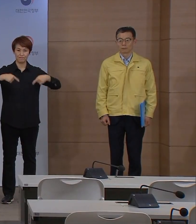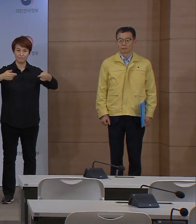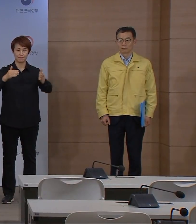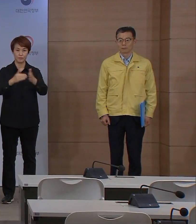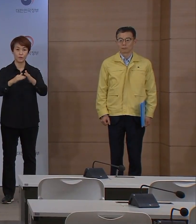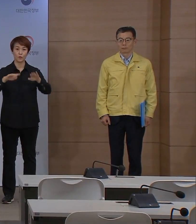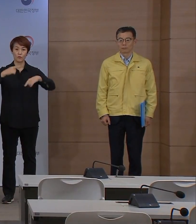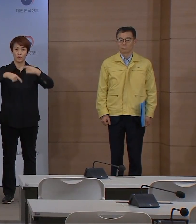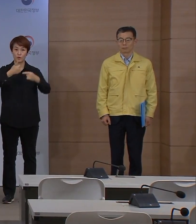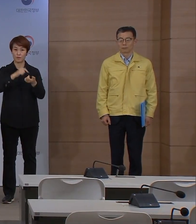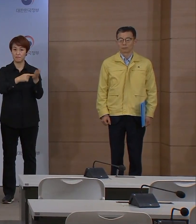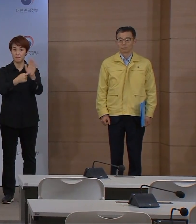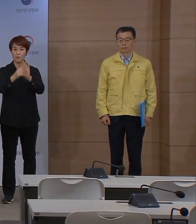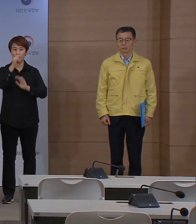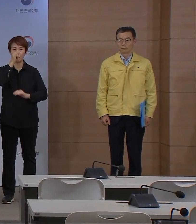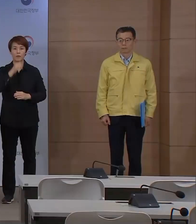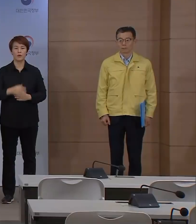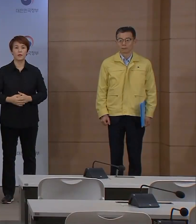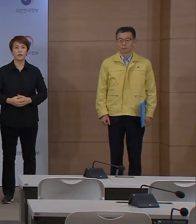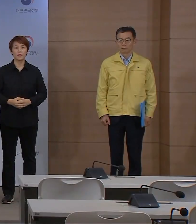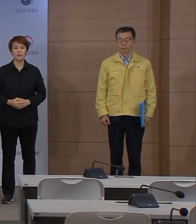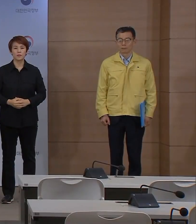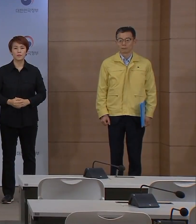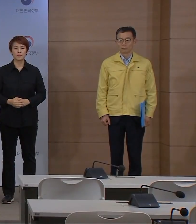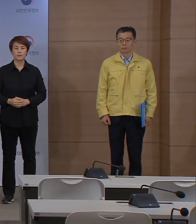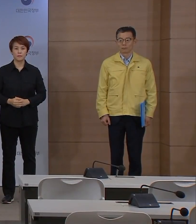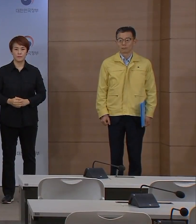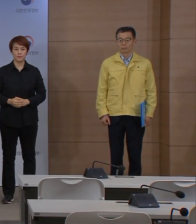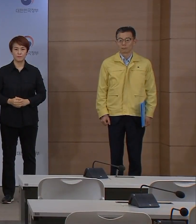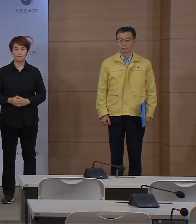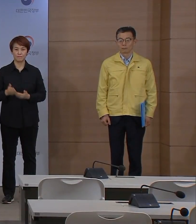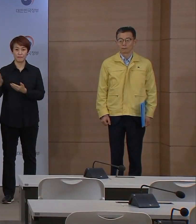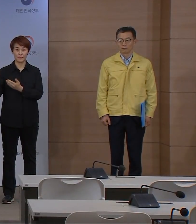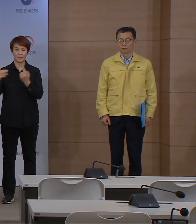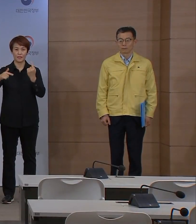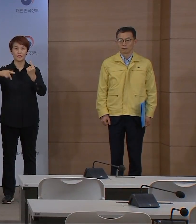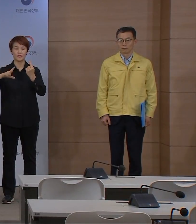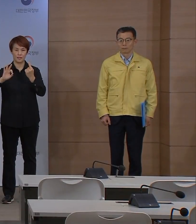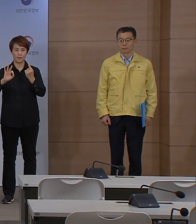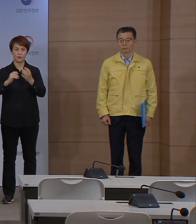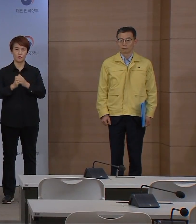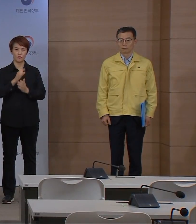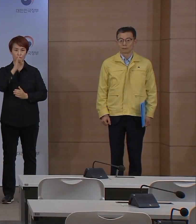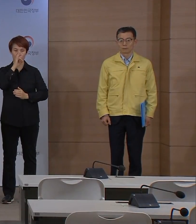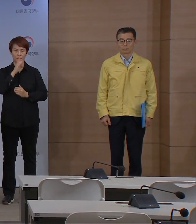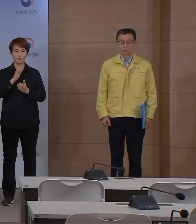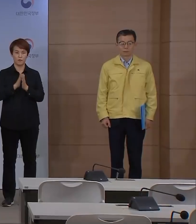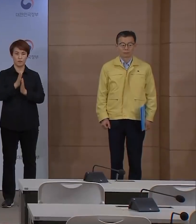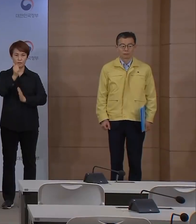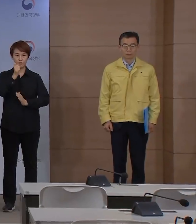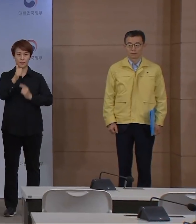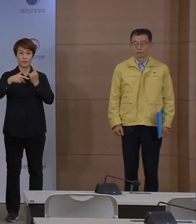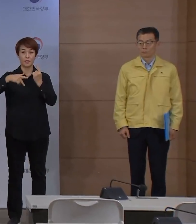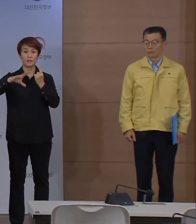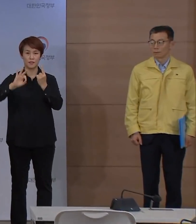통역이 제공됩니다. 먼저 박능후 1차장이 코로나19 대응 방안과 관련하여 설명하겠습니다.